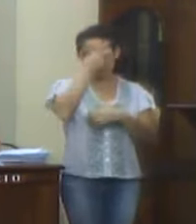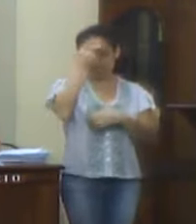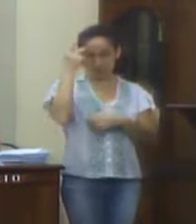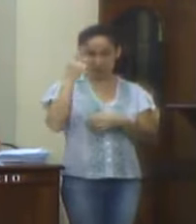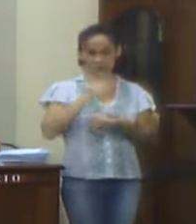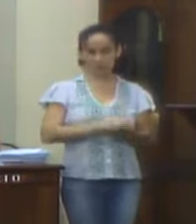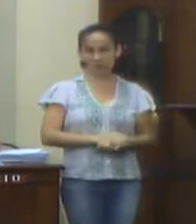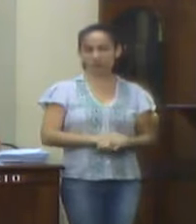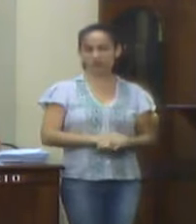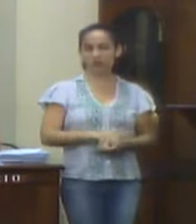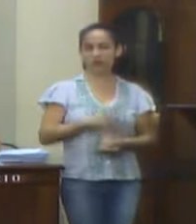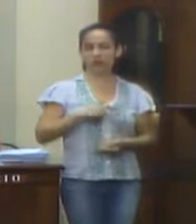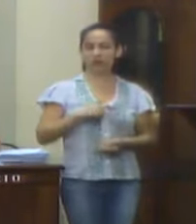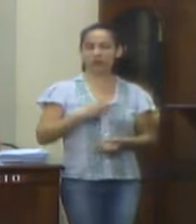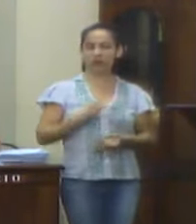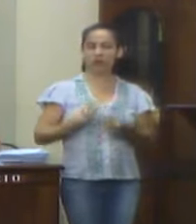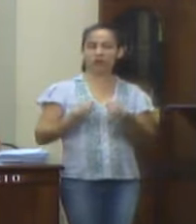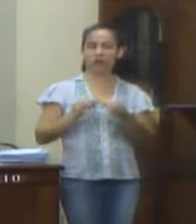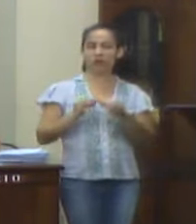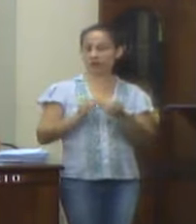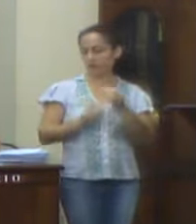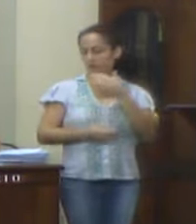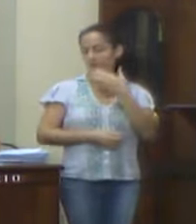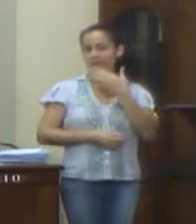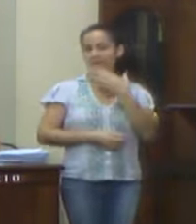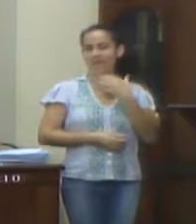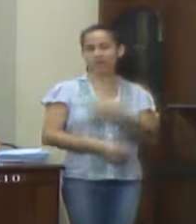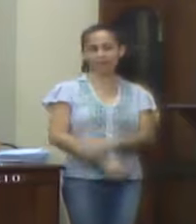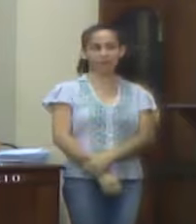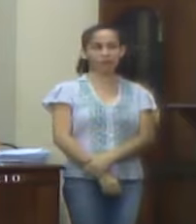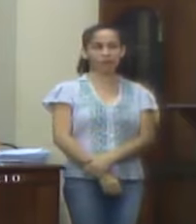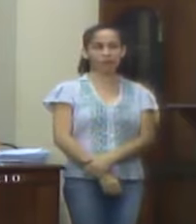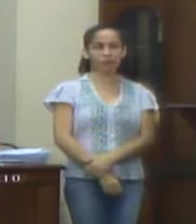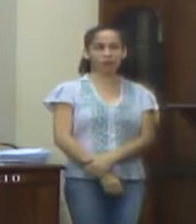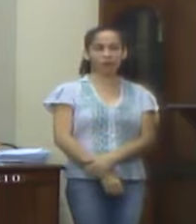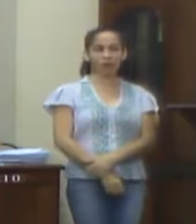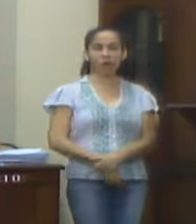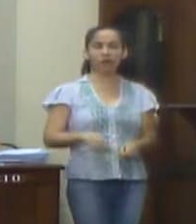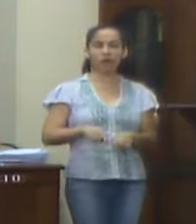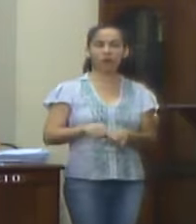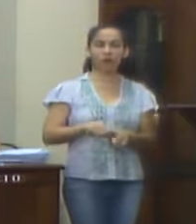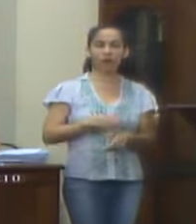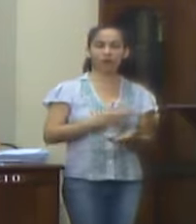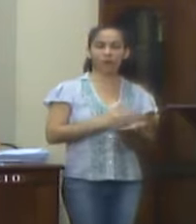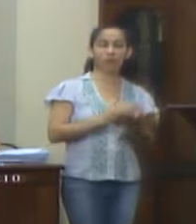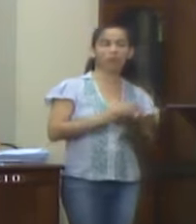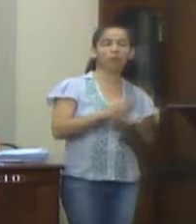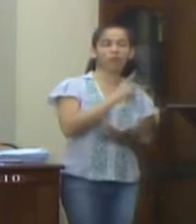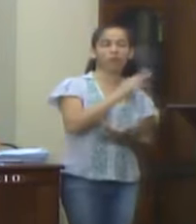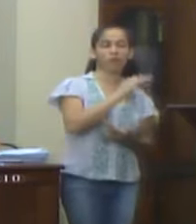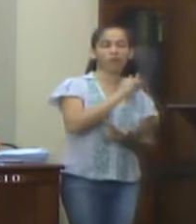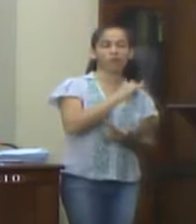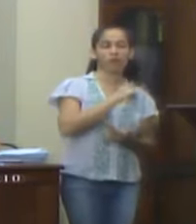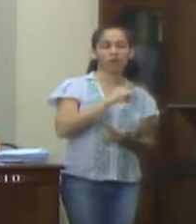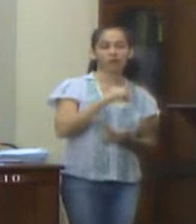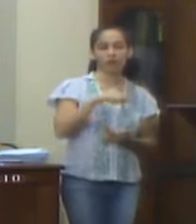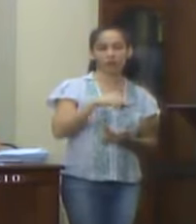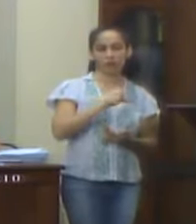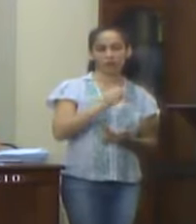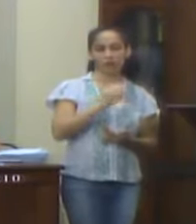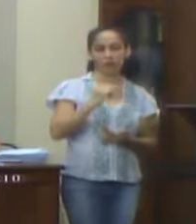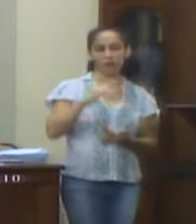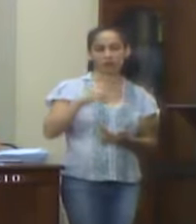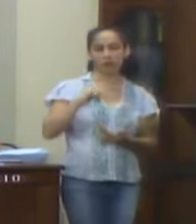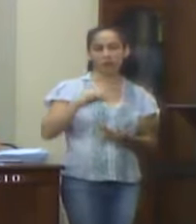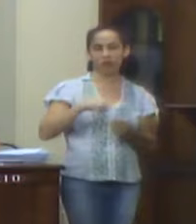município herdadas do ex-gestor. O princípio da competência é aquele que reconhece as transações, os eventos na ocorrência